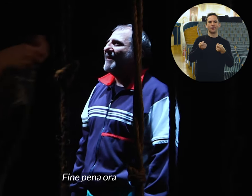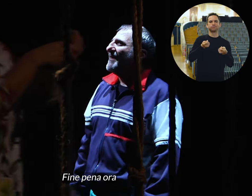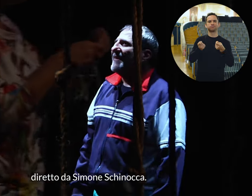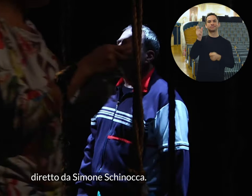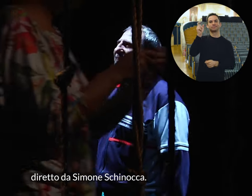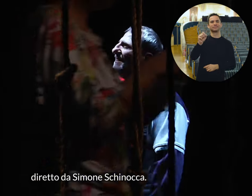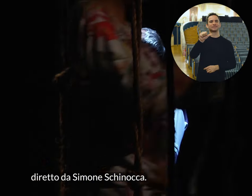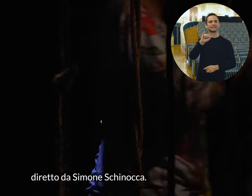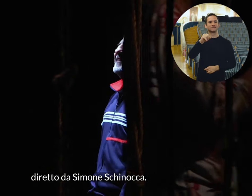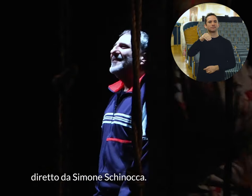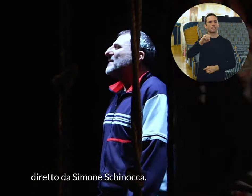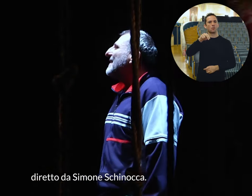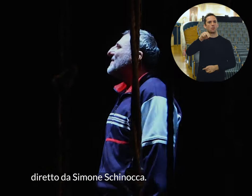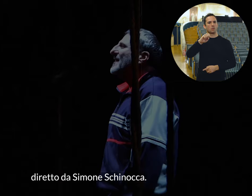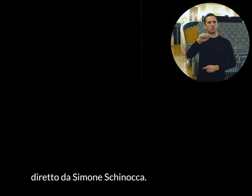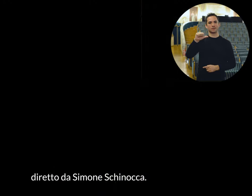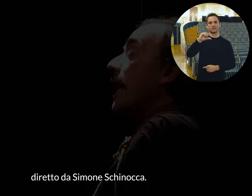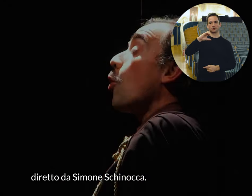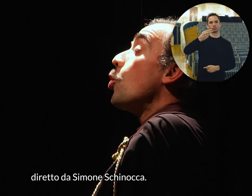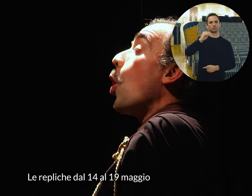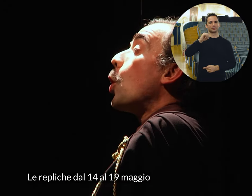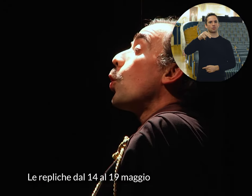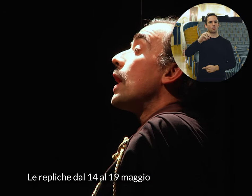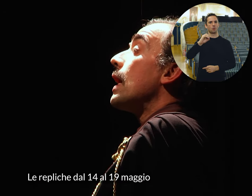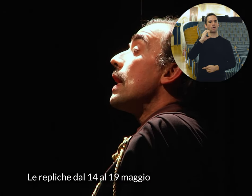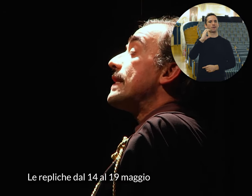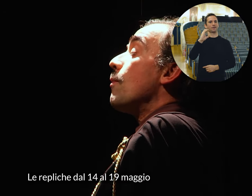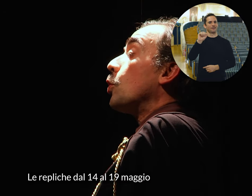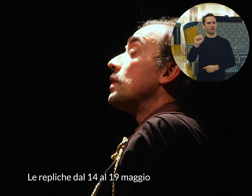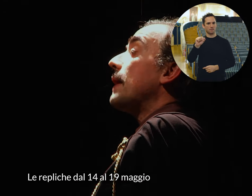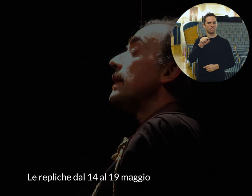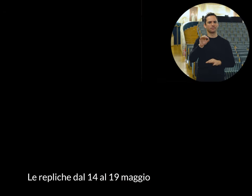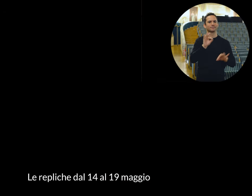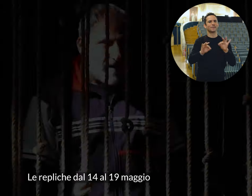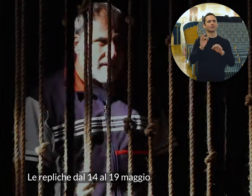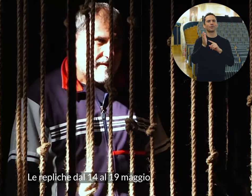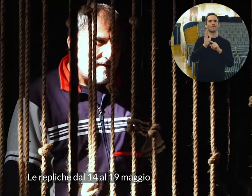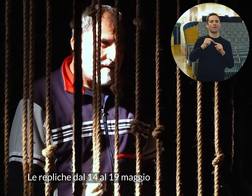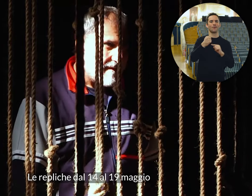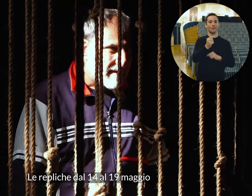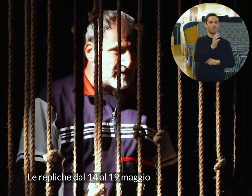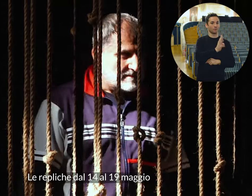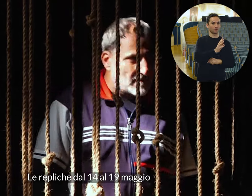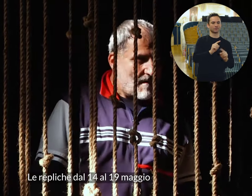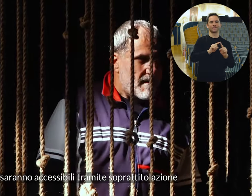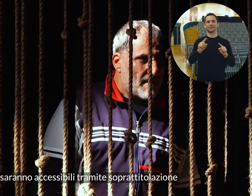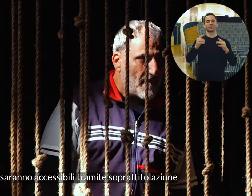ora. Diretto da Simone Schinocca. Le repliche dal 14 al 19 maggio saranno